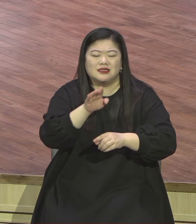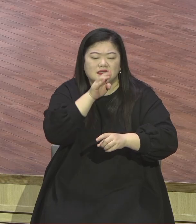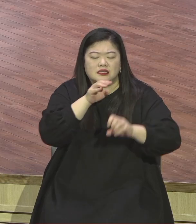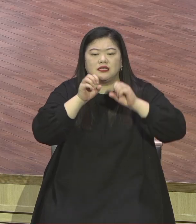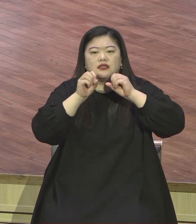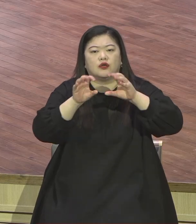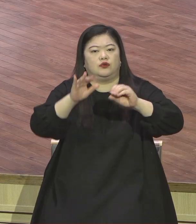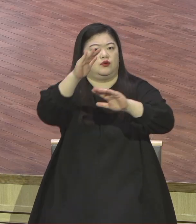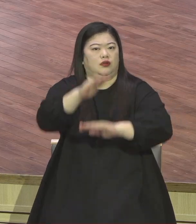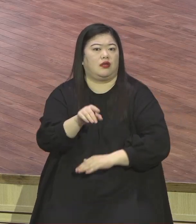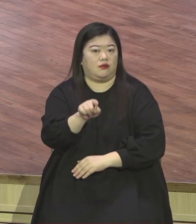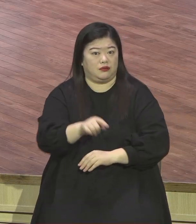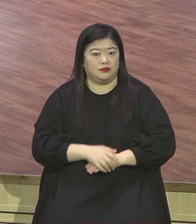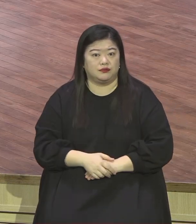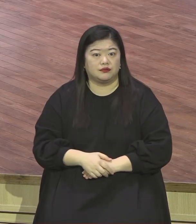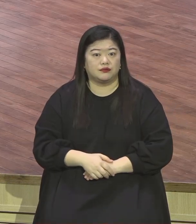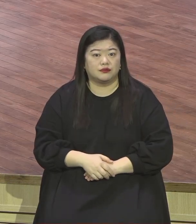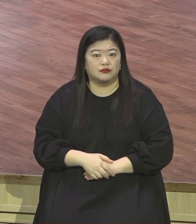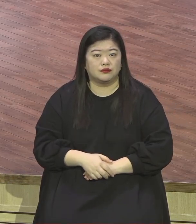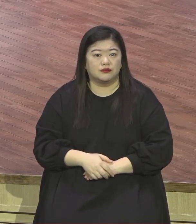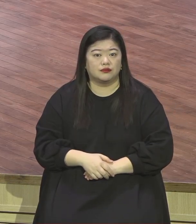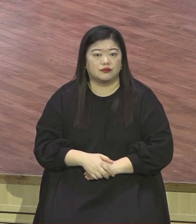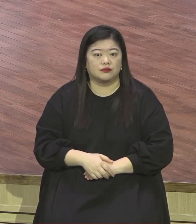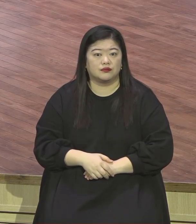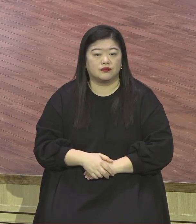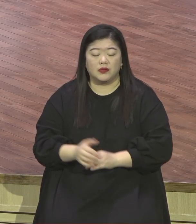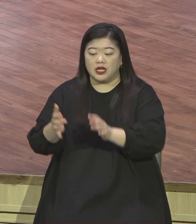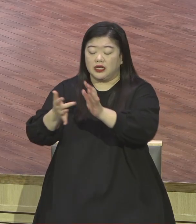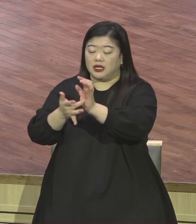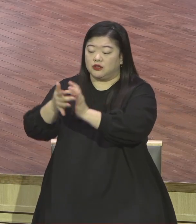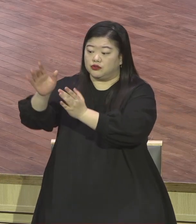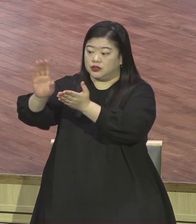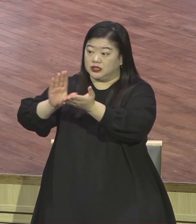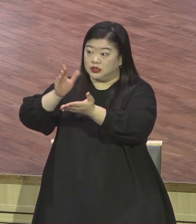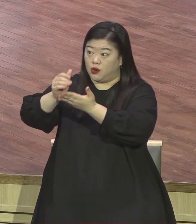여전히 내 가슴 속에 생명적 역동을 일으키고 있다